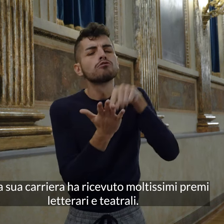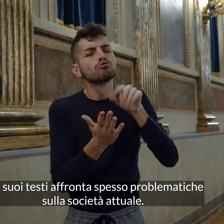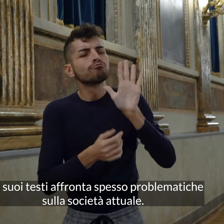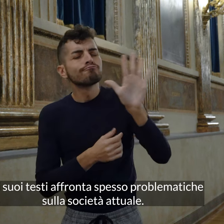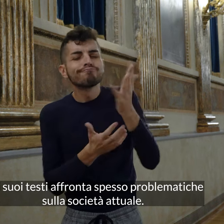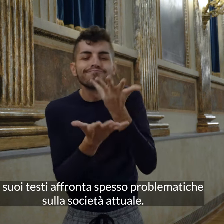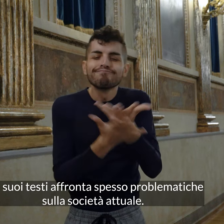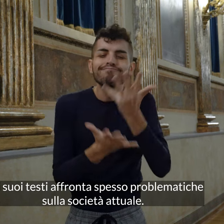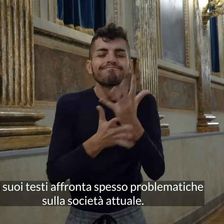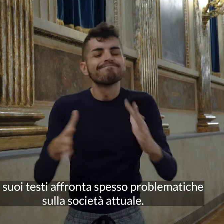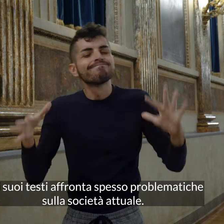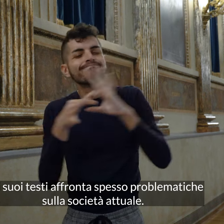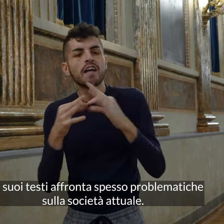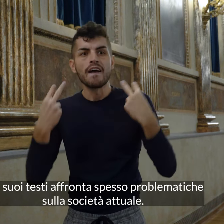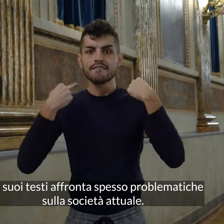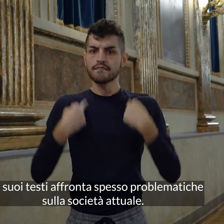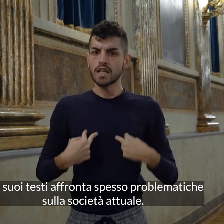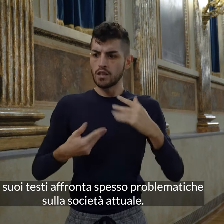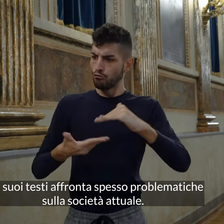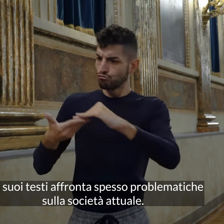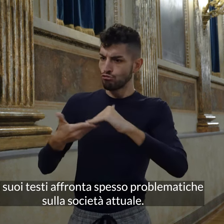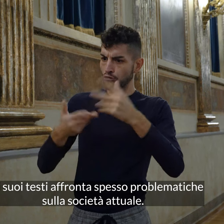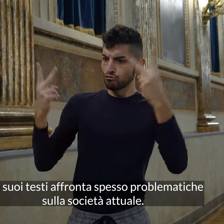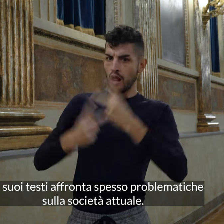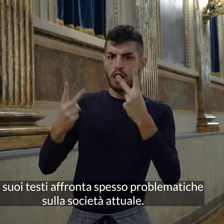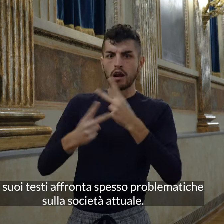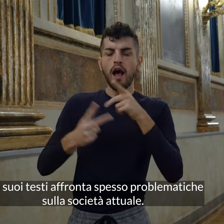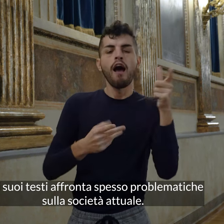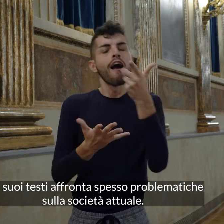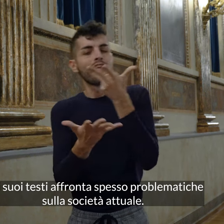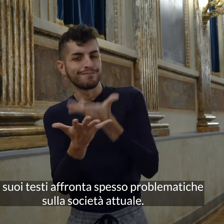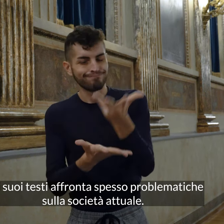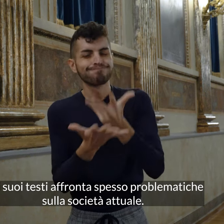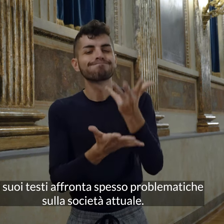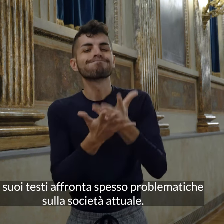Nei suoi testi affronta spesso problematiche sulla società attuale